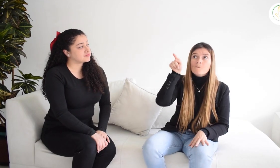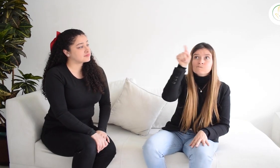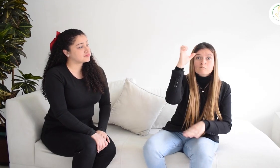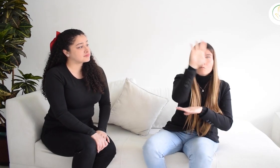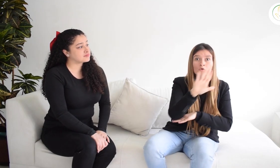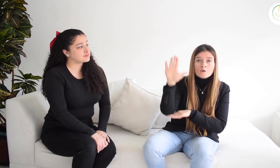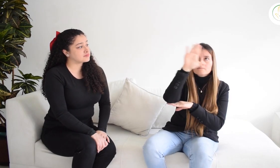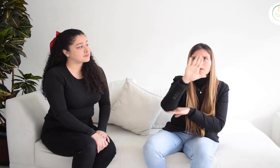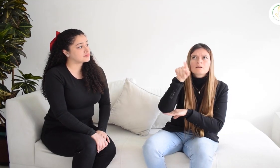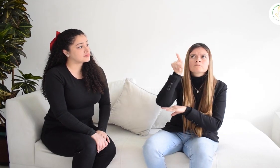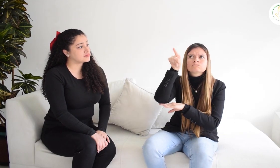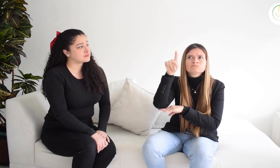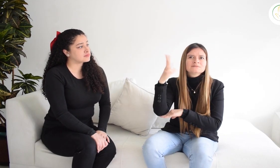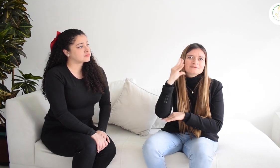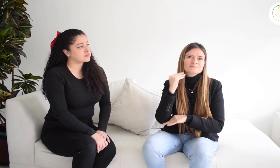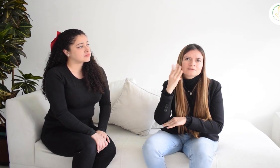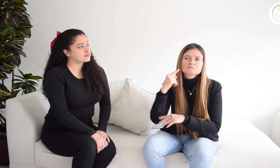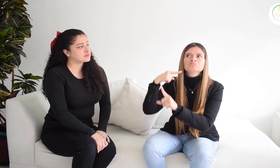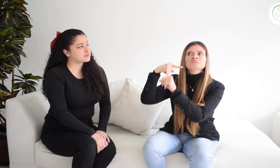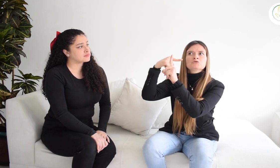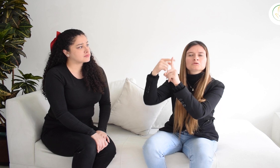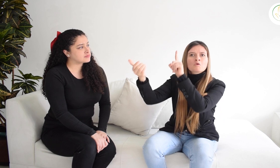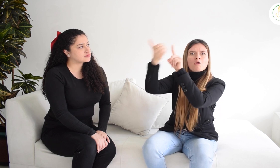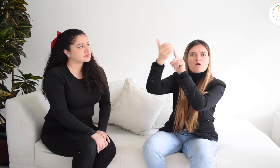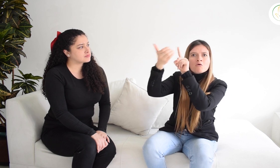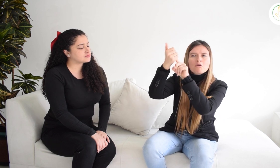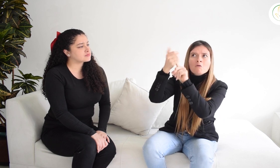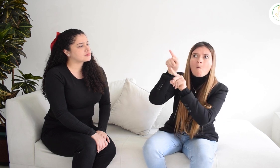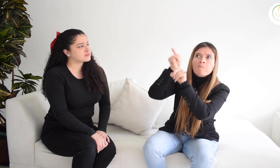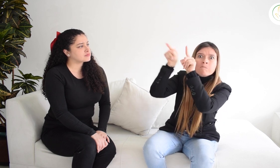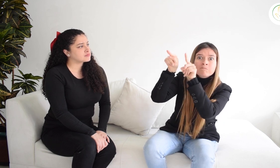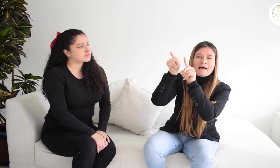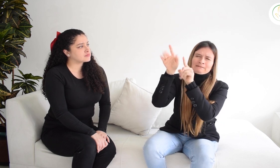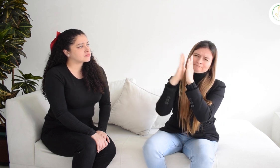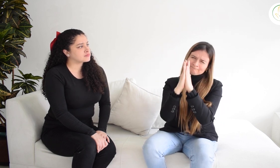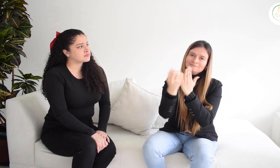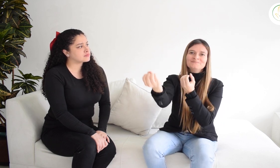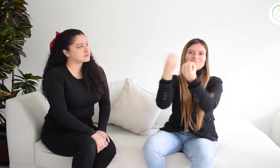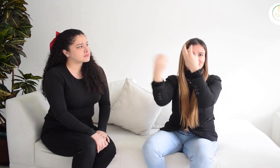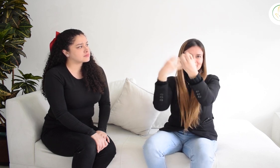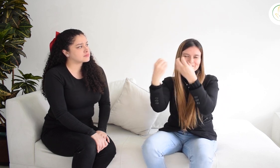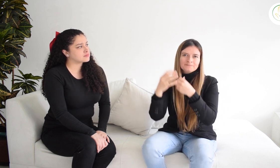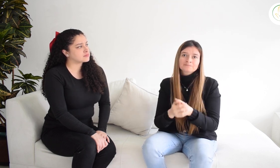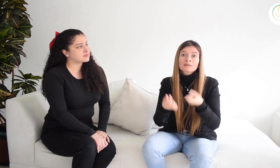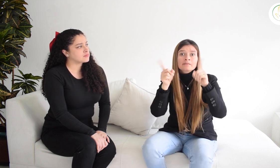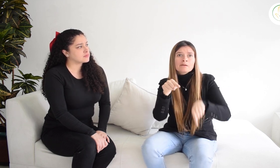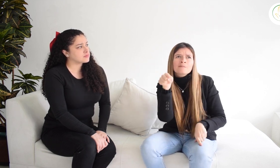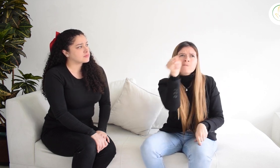Invitamos a la comunidad sorda colombiana a que nos compartan sus experiencias tanto positivas como